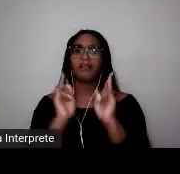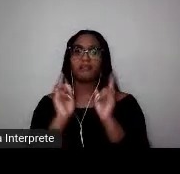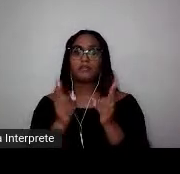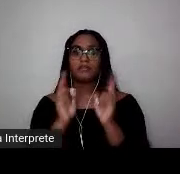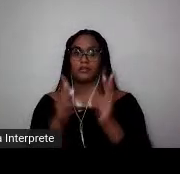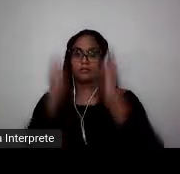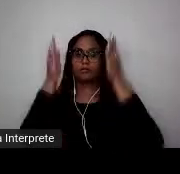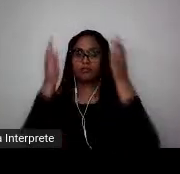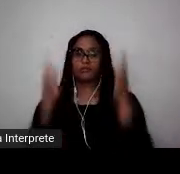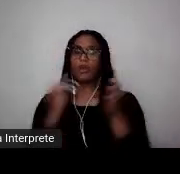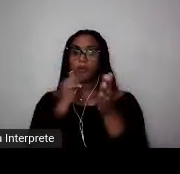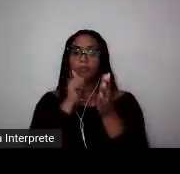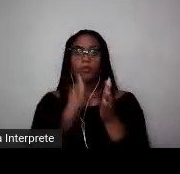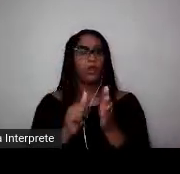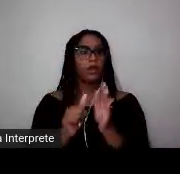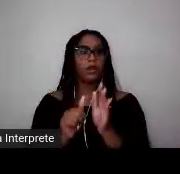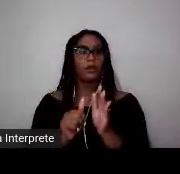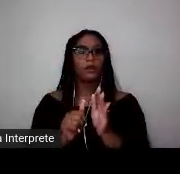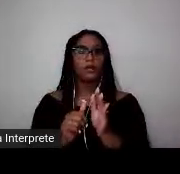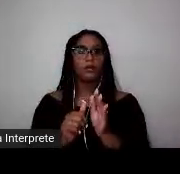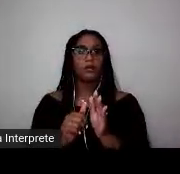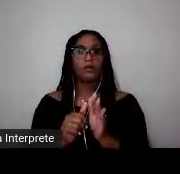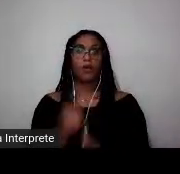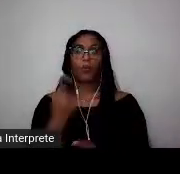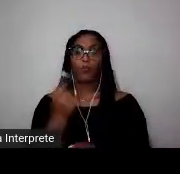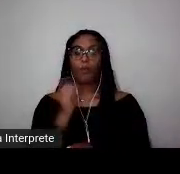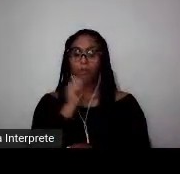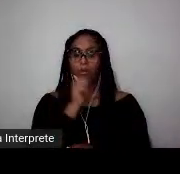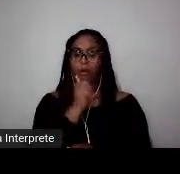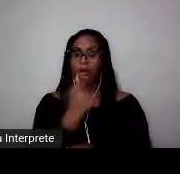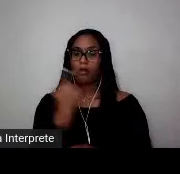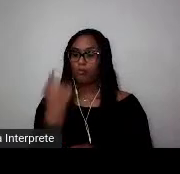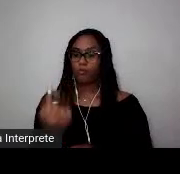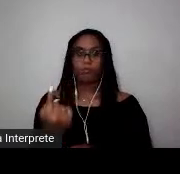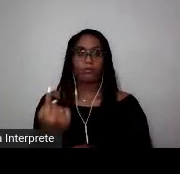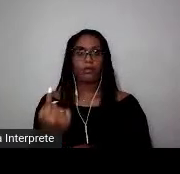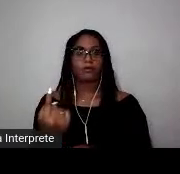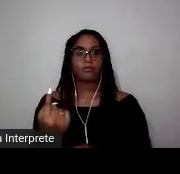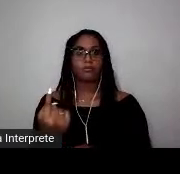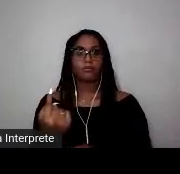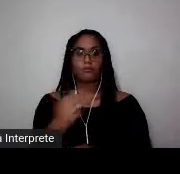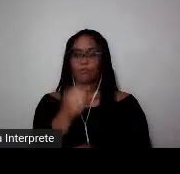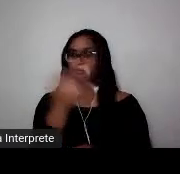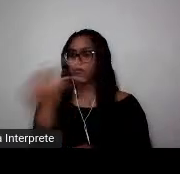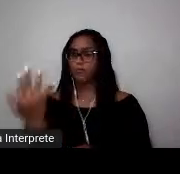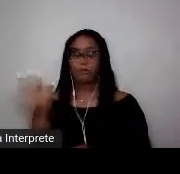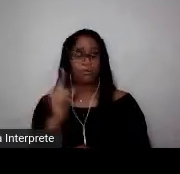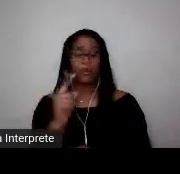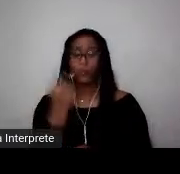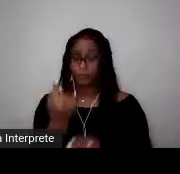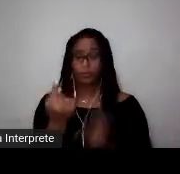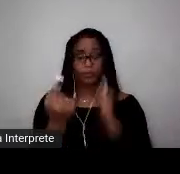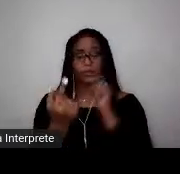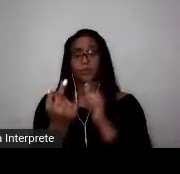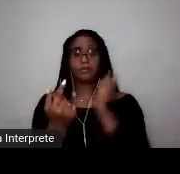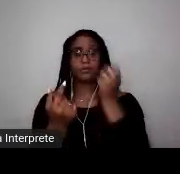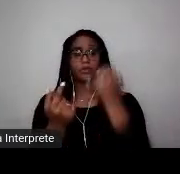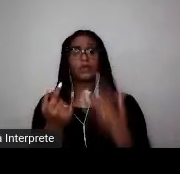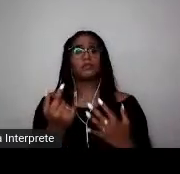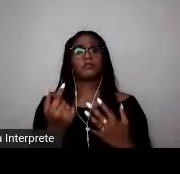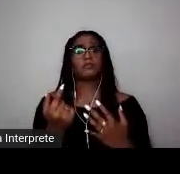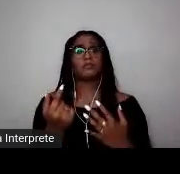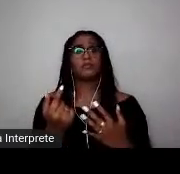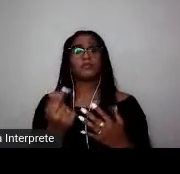Mulher. Não no plural. Mulher. No singular. Nada é muito surpreendente quando a gente fala de leis, né?